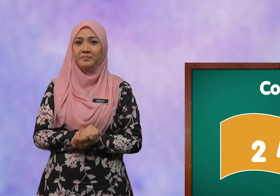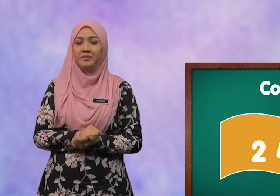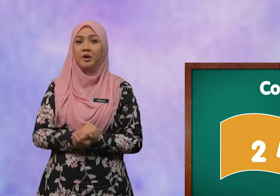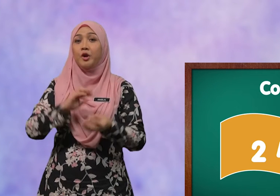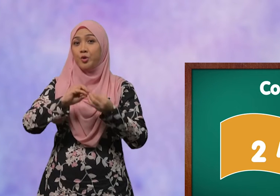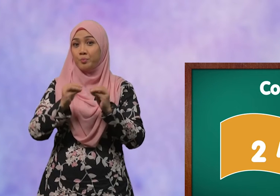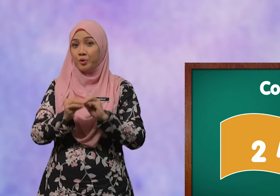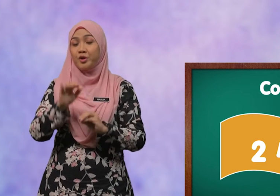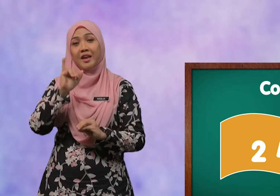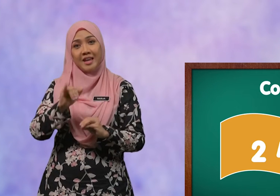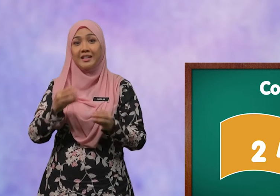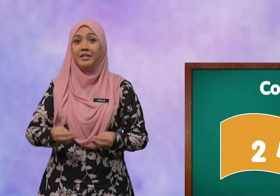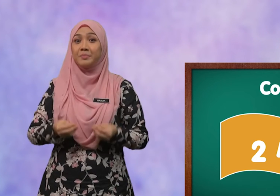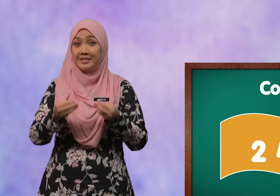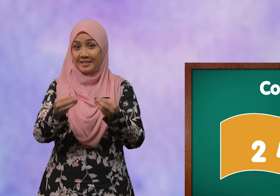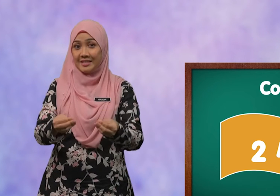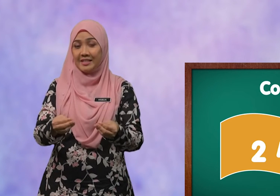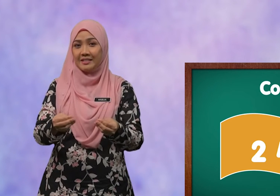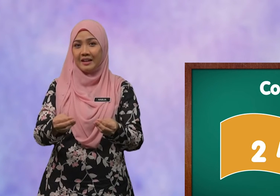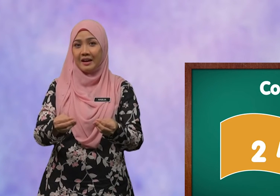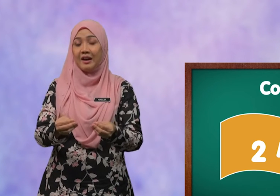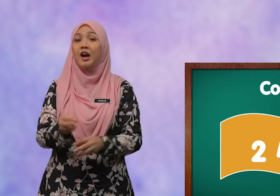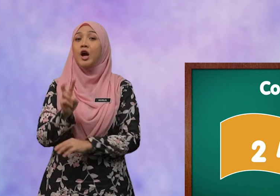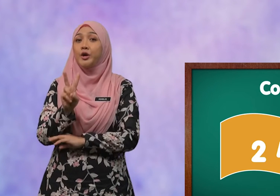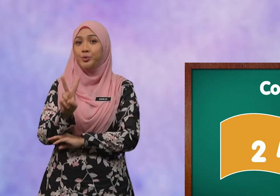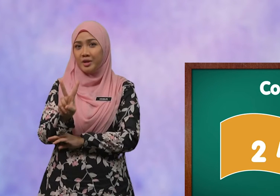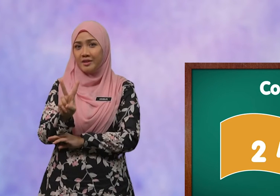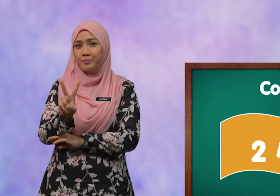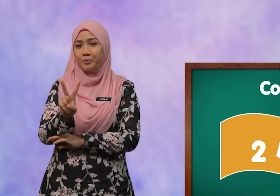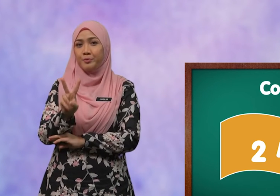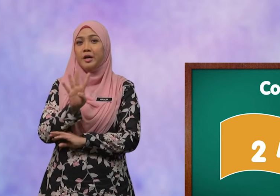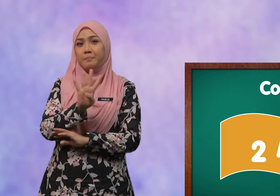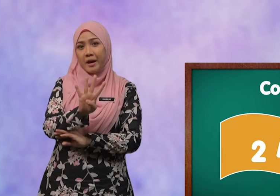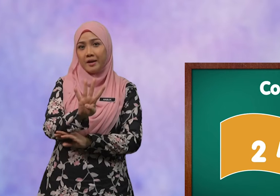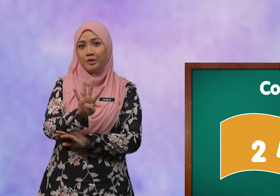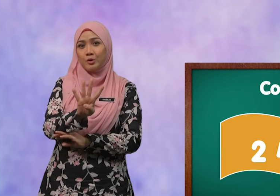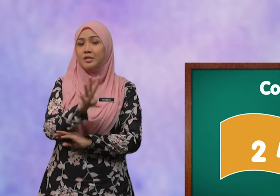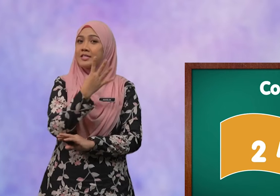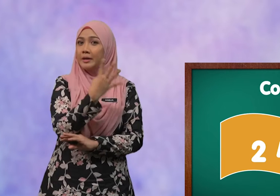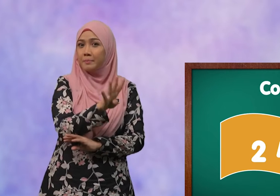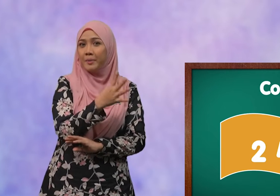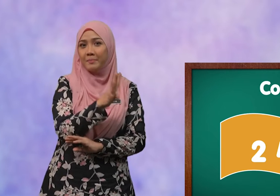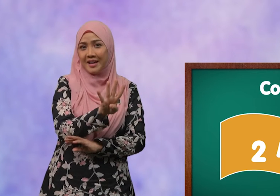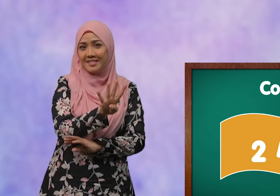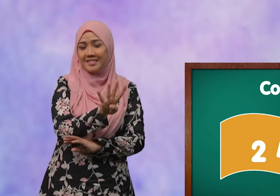Nombor yang diberi ialah dua ribu empat ratus empat belas.